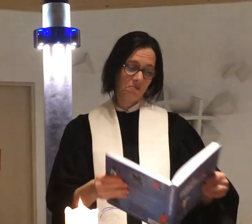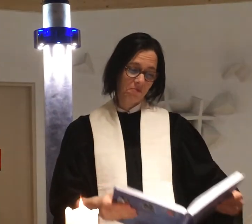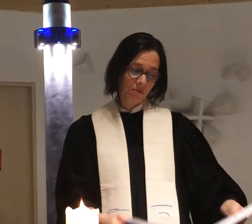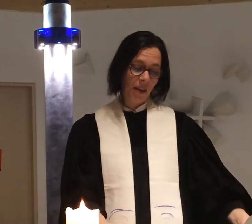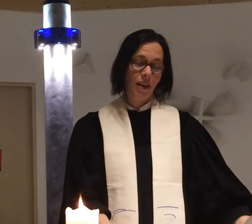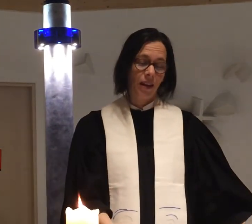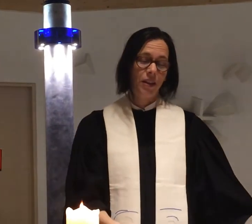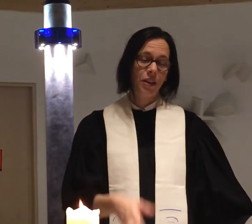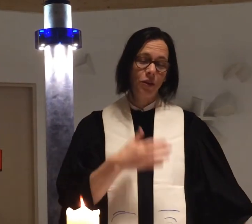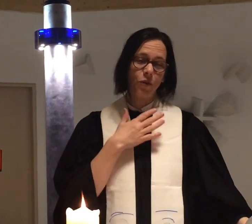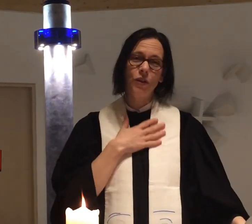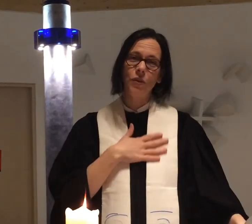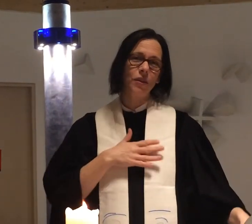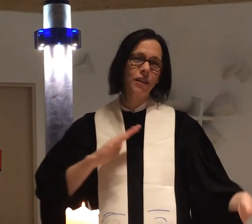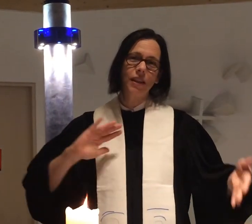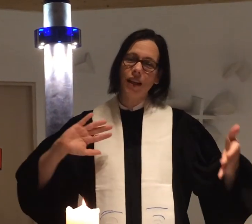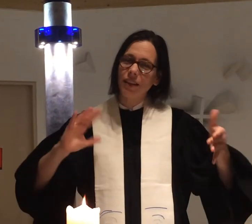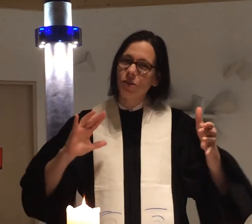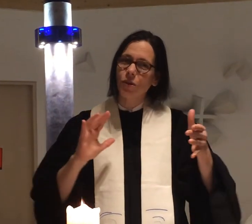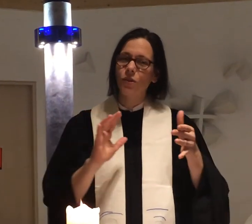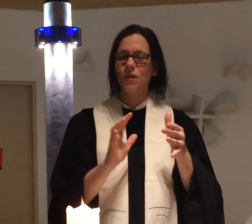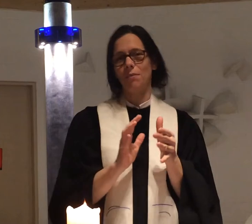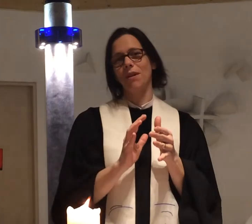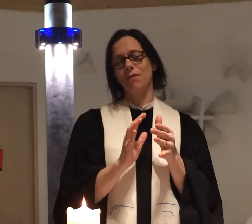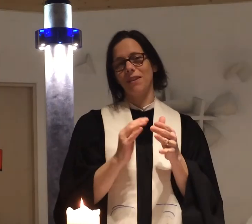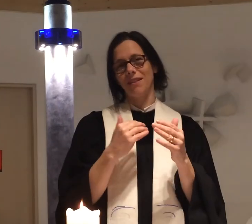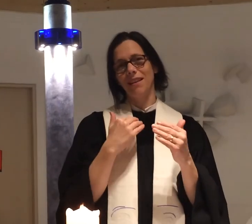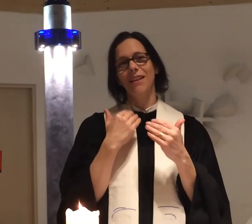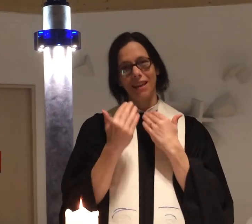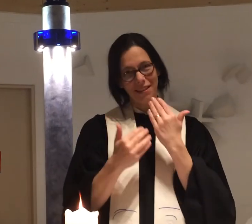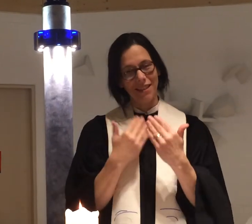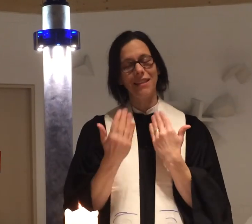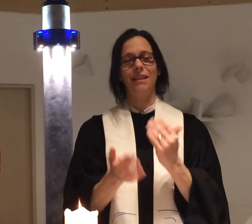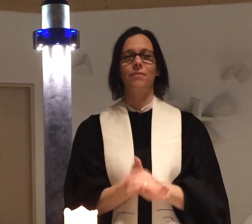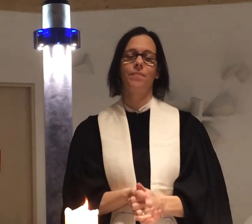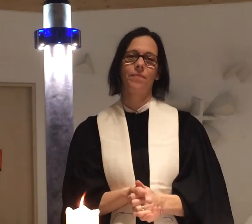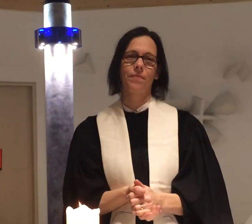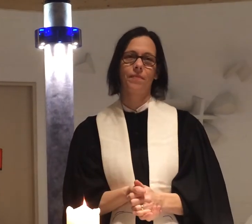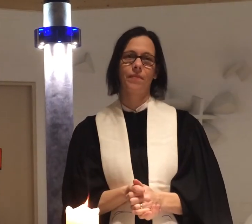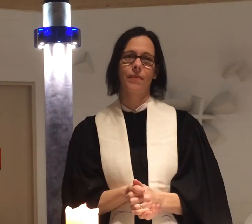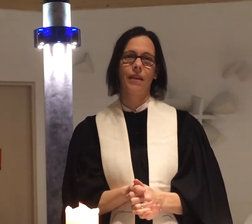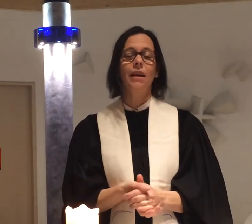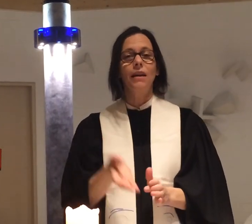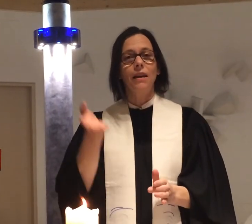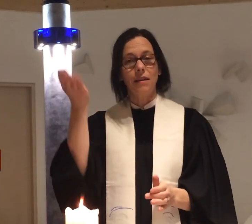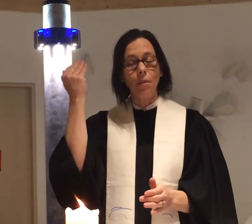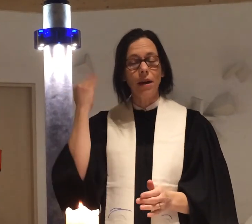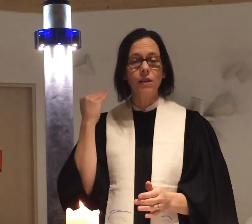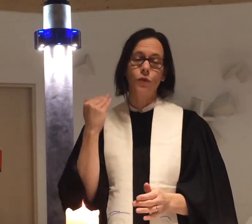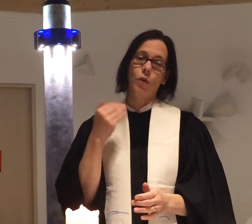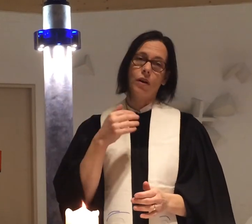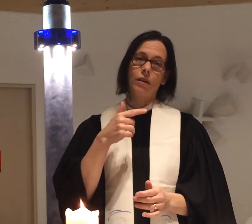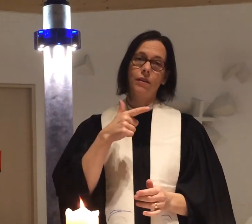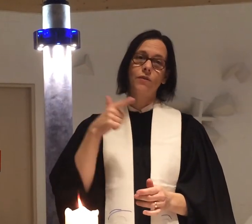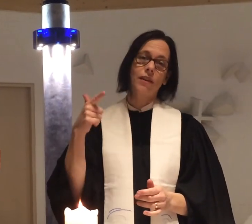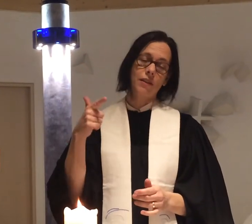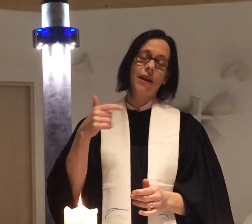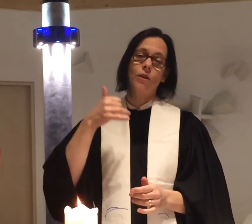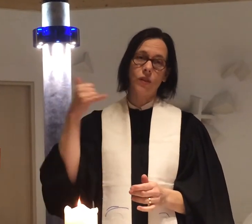Ich würde sie euch ganz kurz zusammengefasst jetzt erzählen. Damals, vor fast 2000